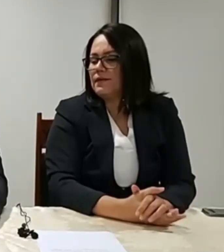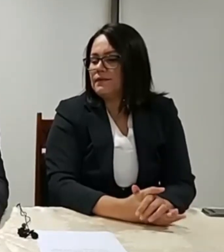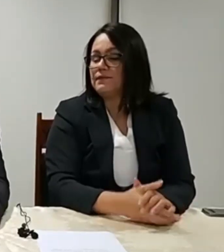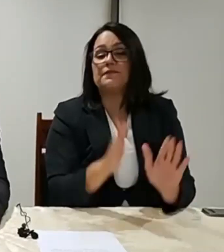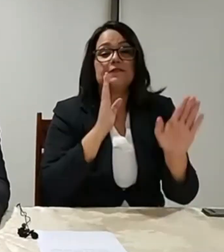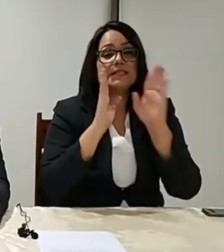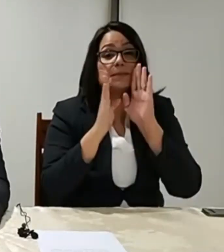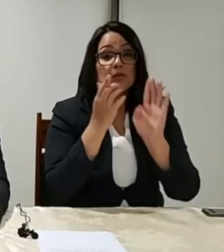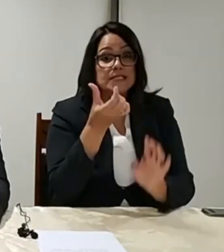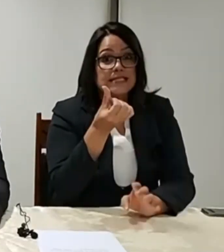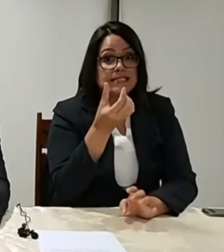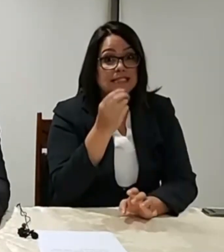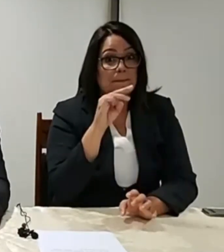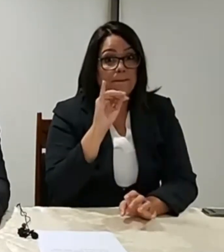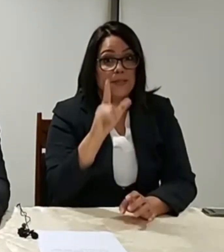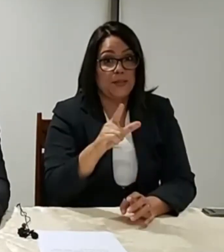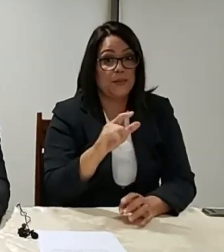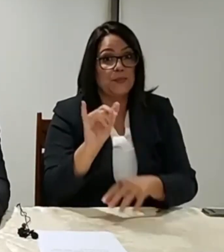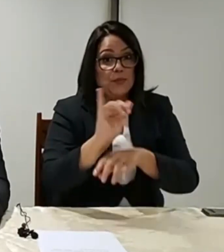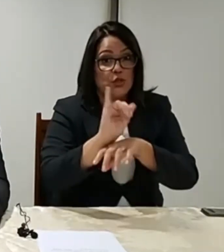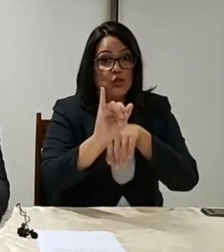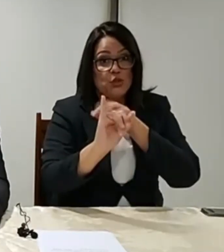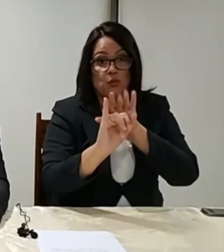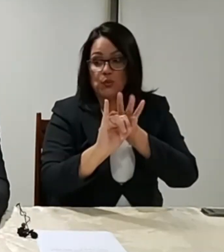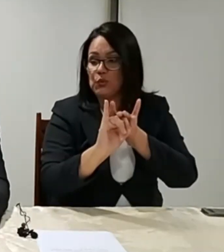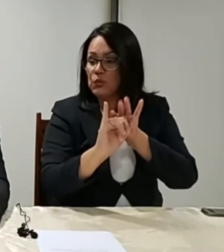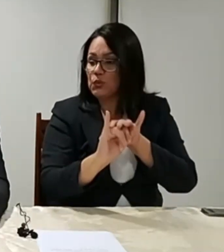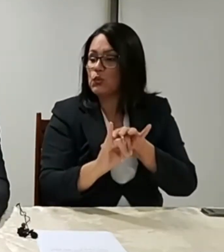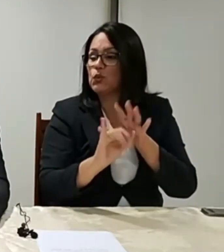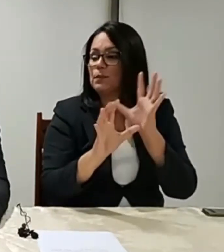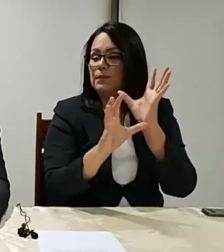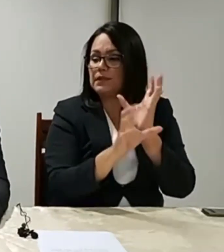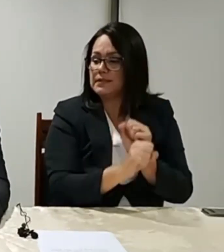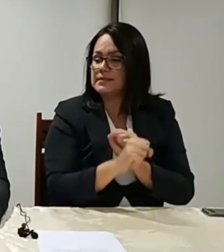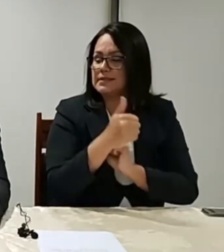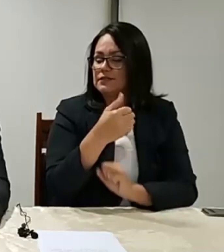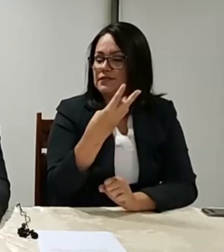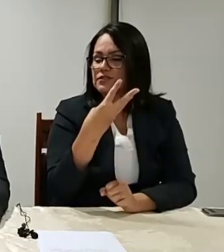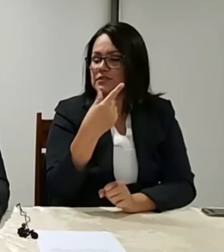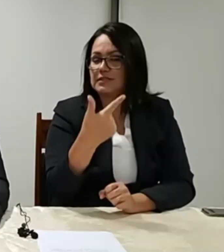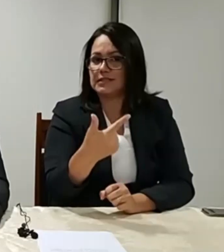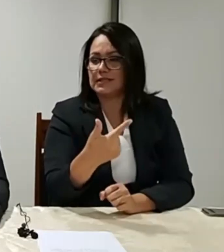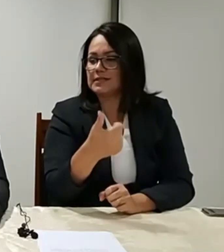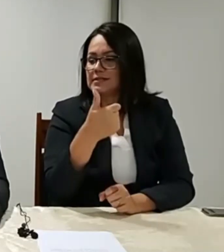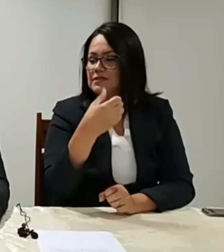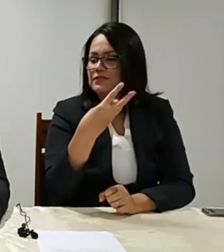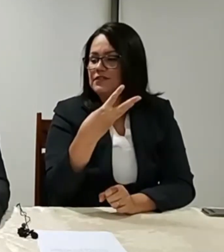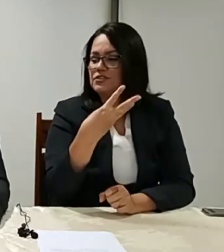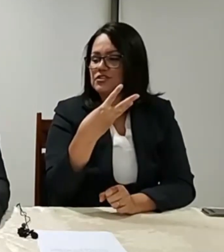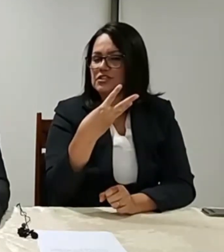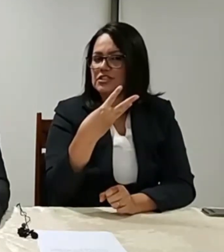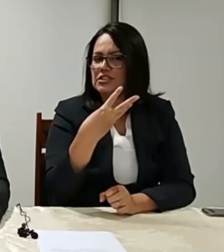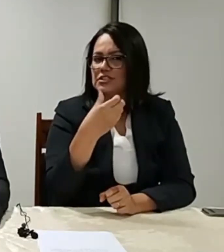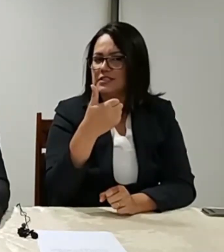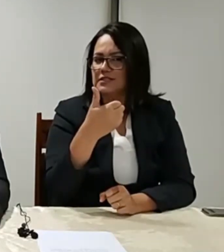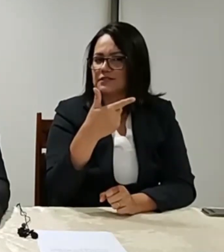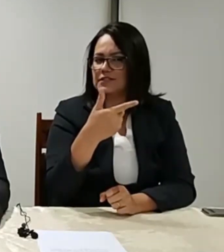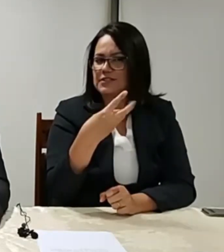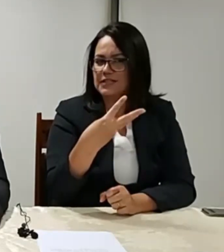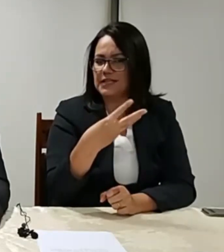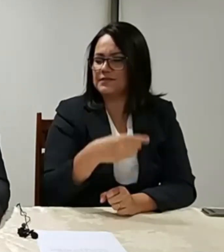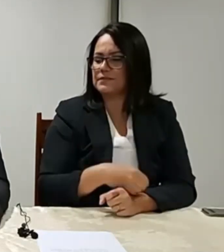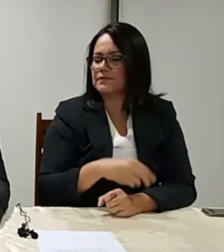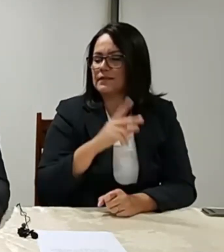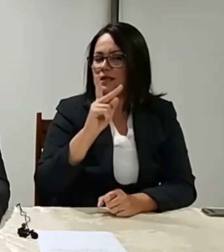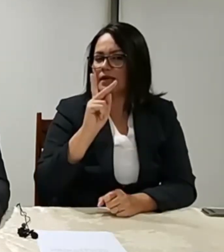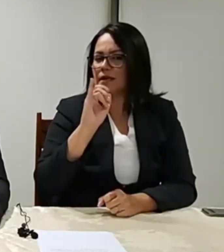Facebook, 60 mil. YouTube, Instagram nosso, 123 mil. Pigo Nuzi, 125 mil. Augusto